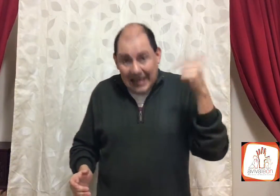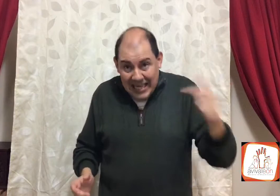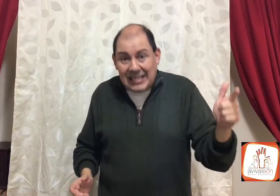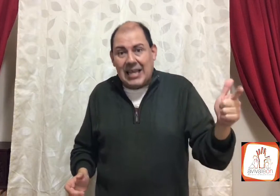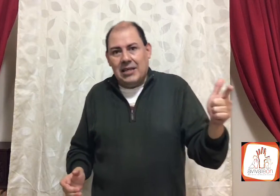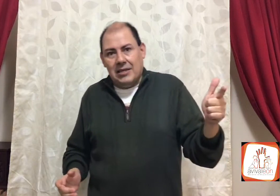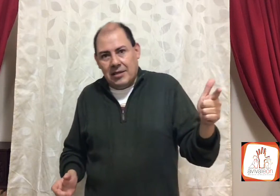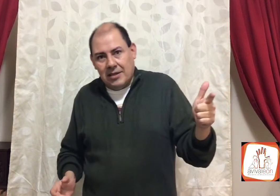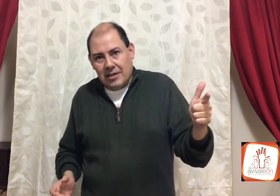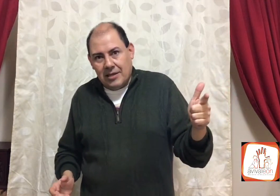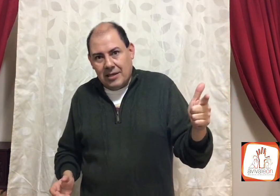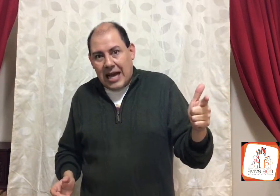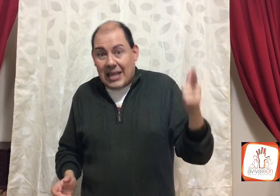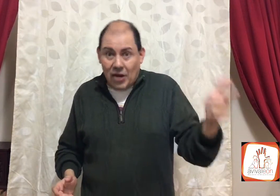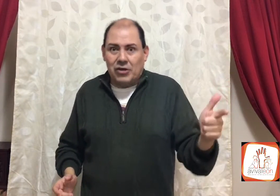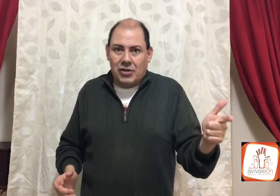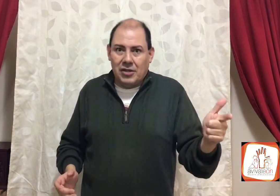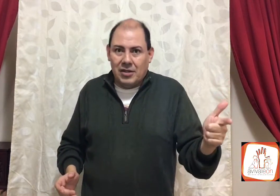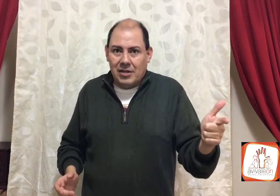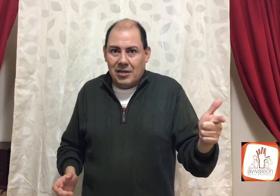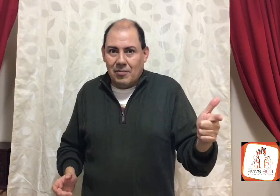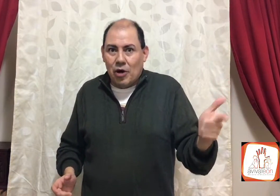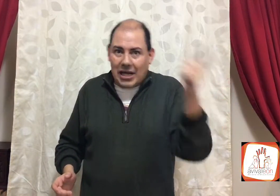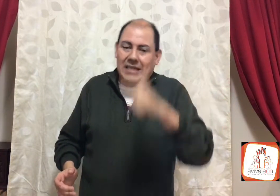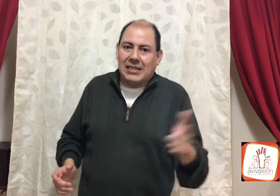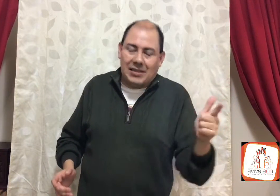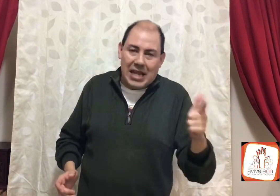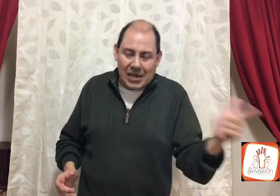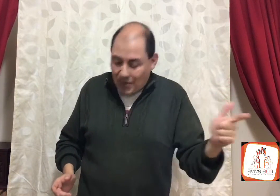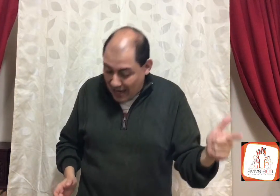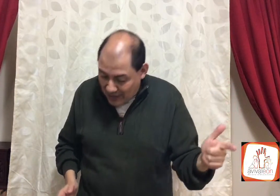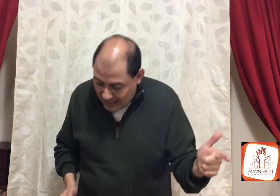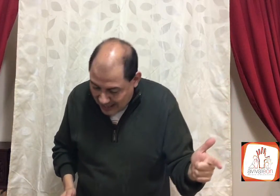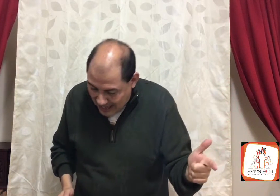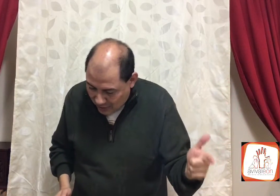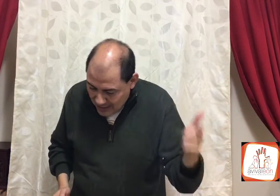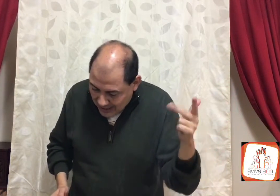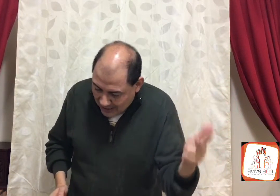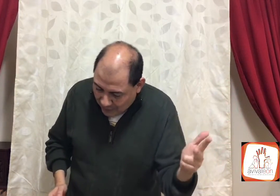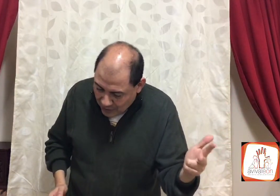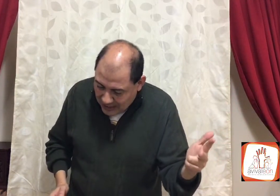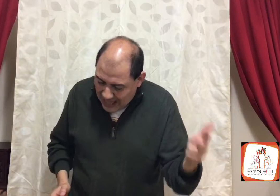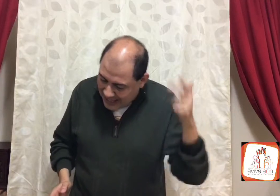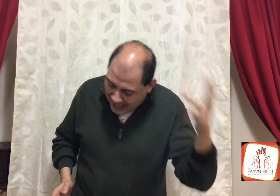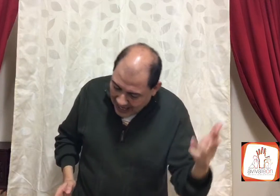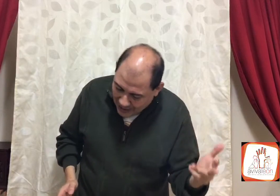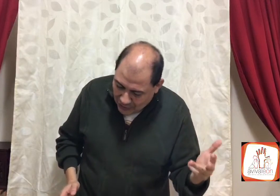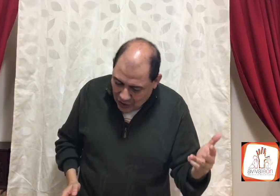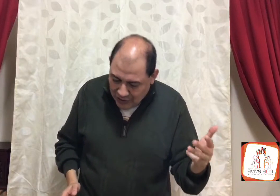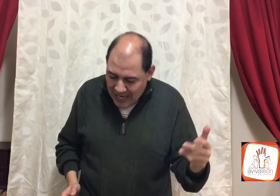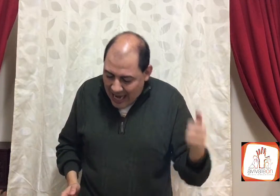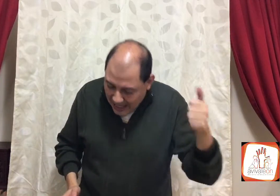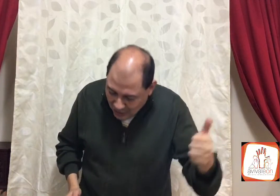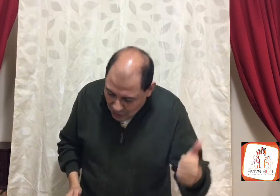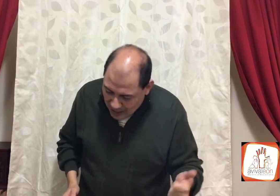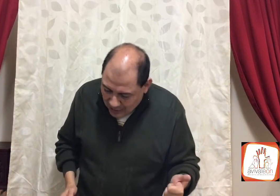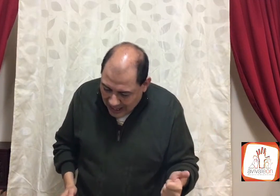maldice, a Dios, porque si, le robaron el dinero, se frustra, se queja con Dios, acto número tres,